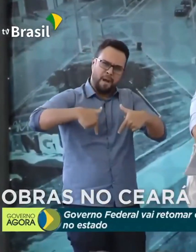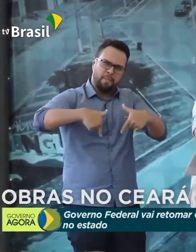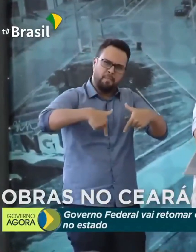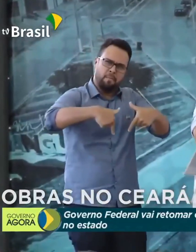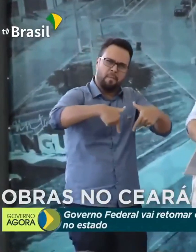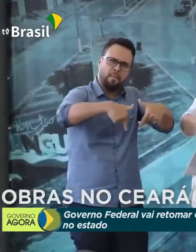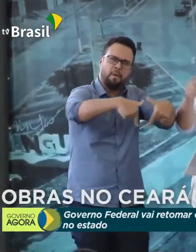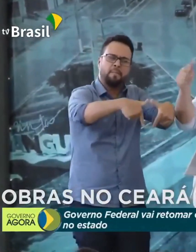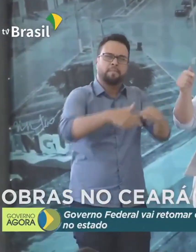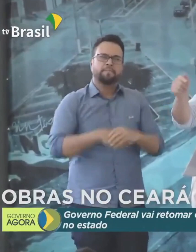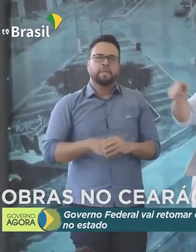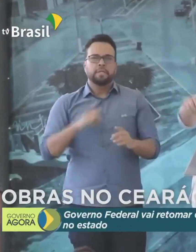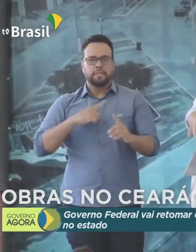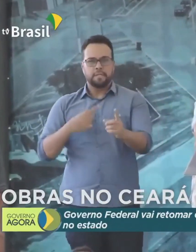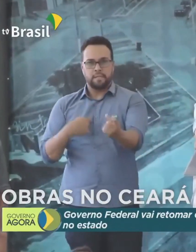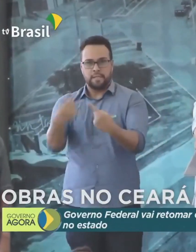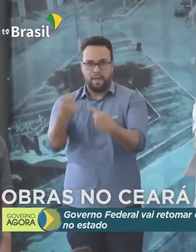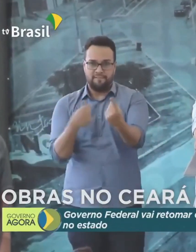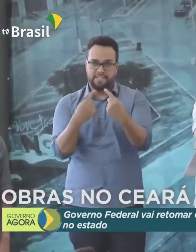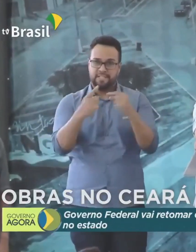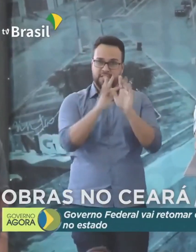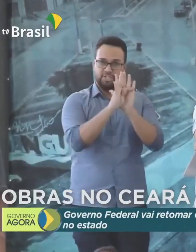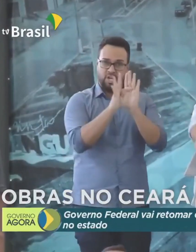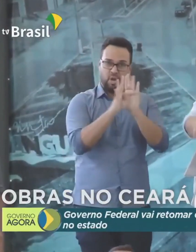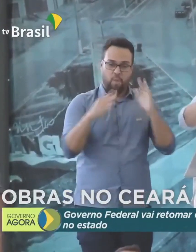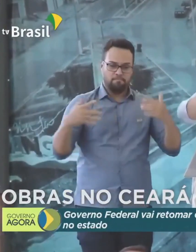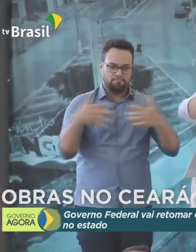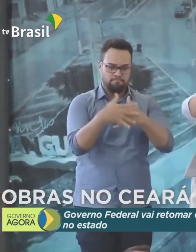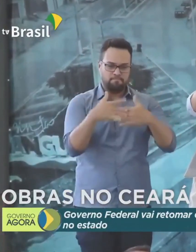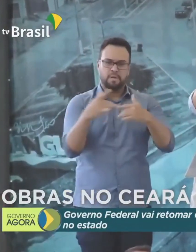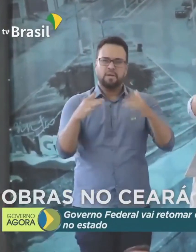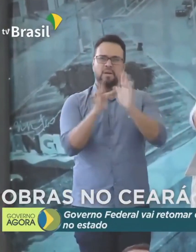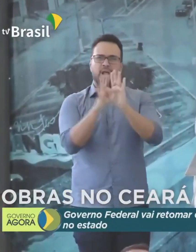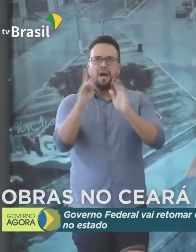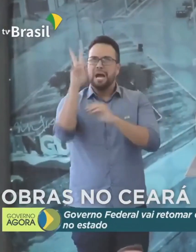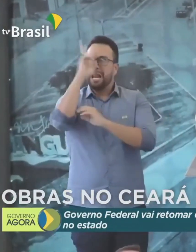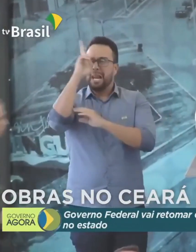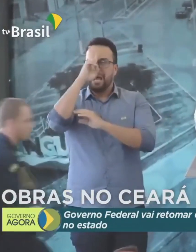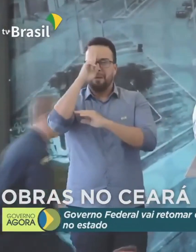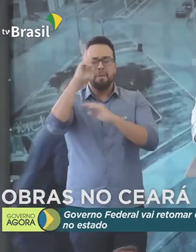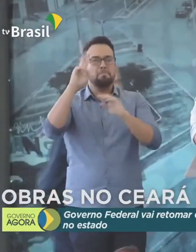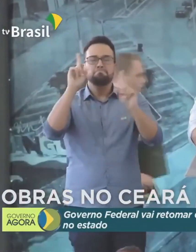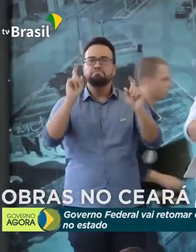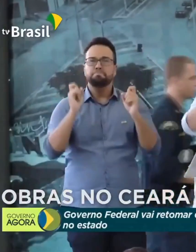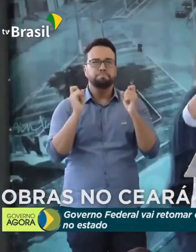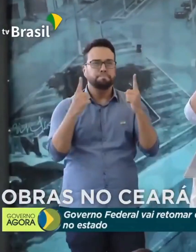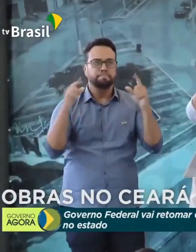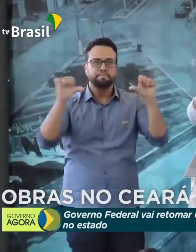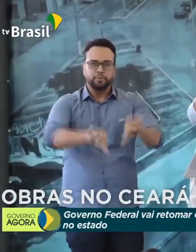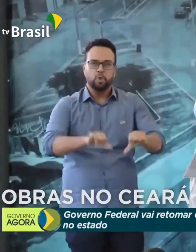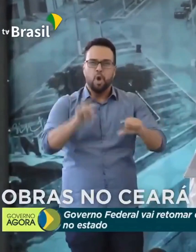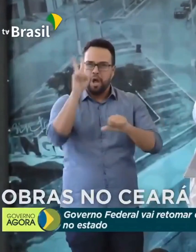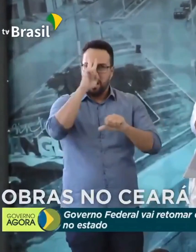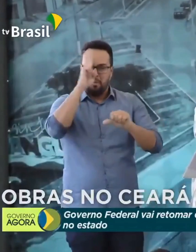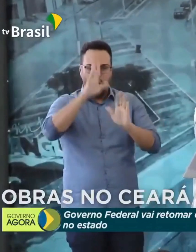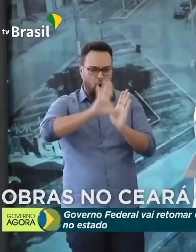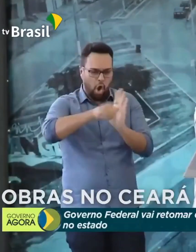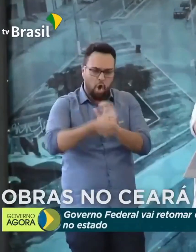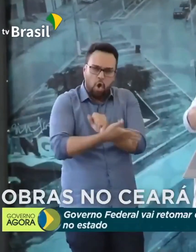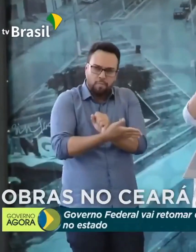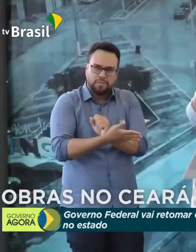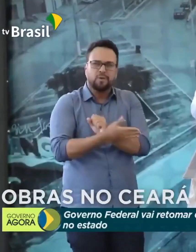A travessia urbana de Tianguá traz à memória aquilo que tem de pior. Traz à memória da corrupção